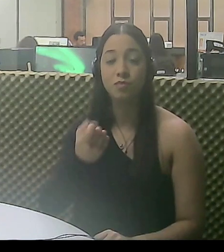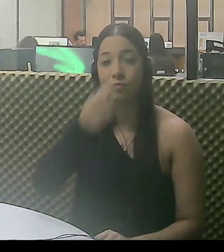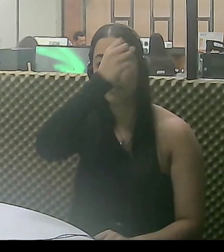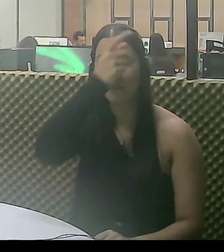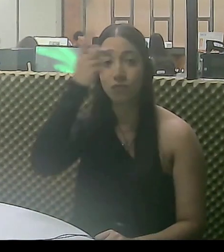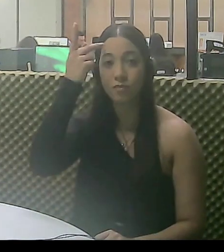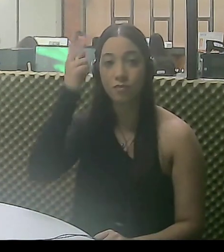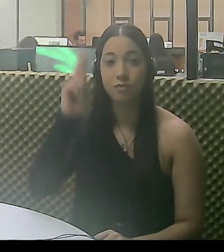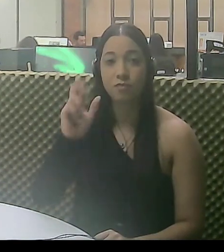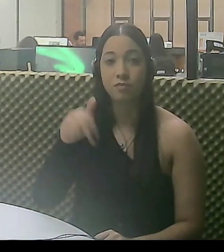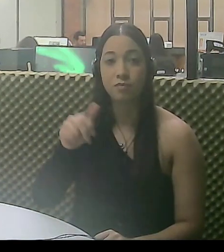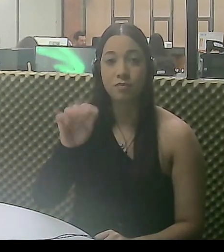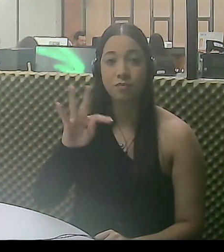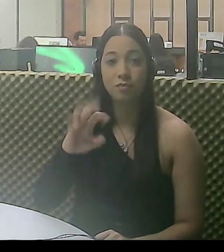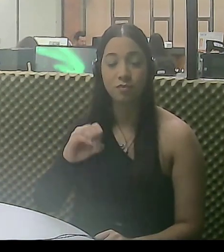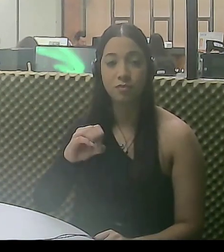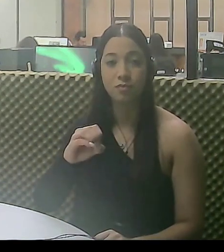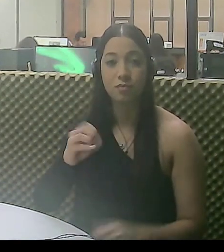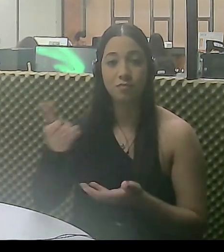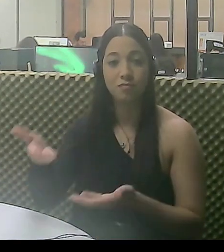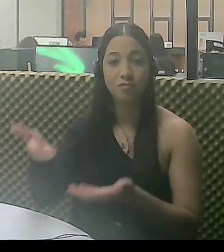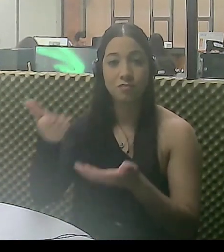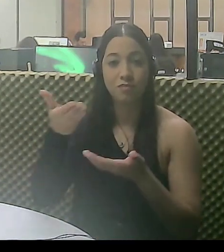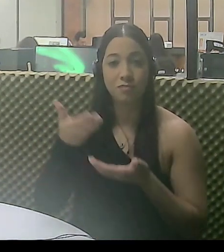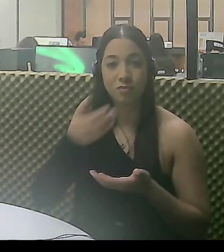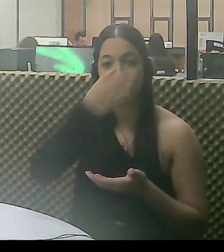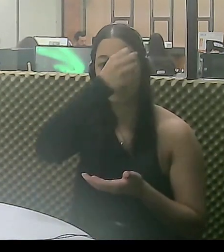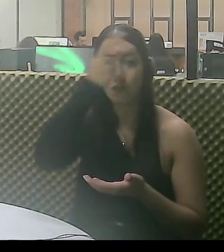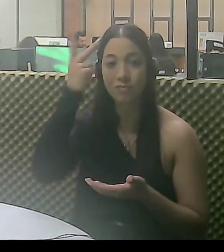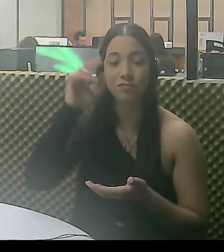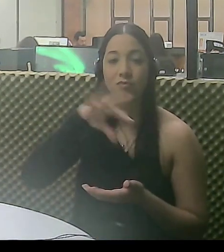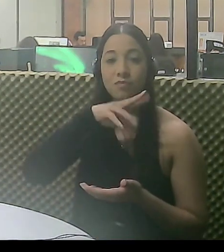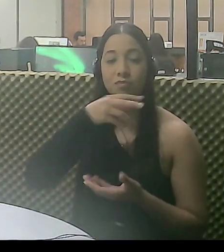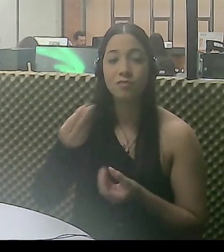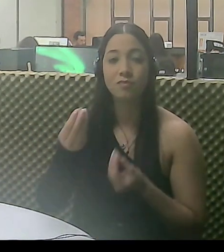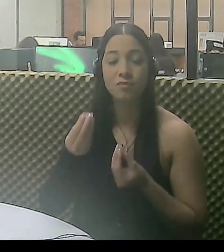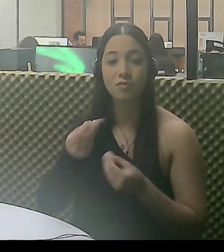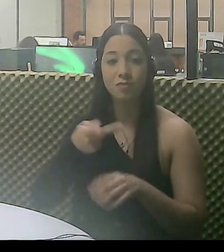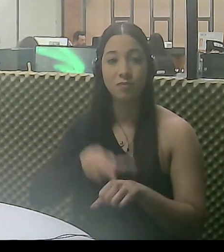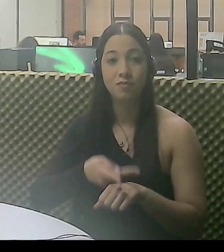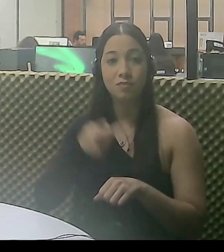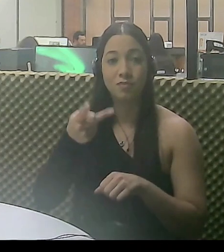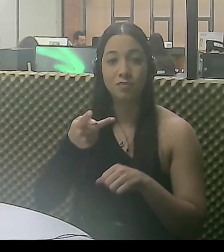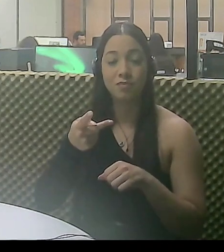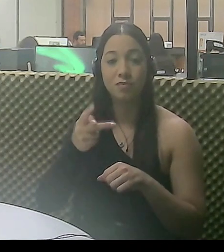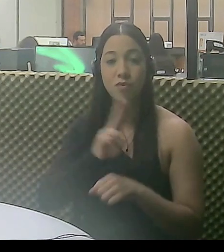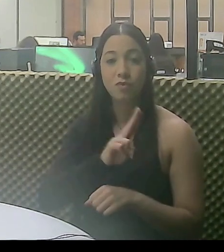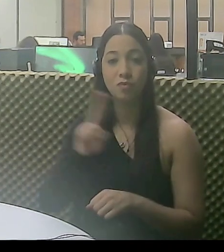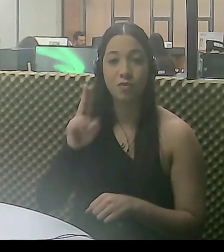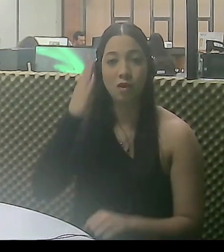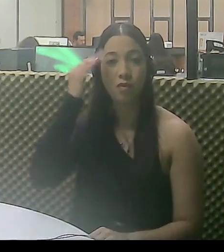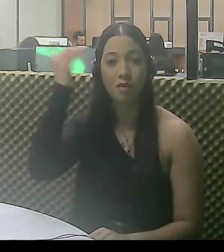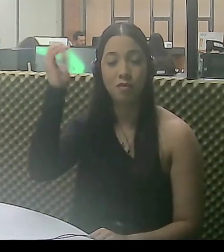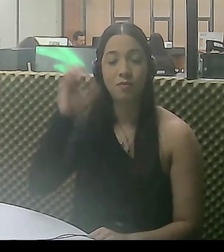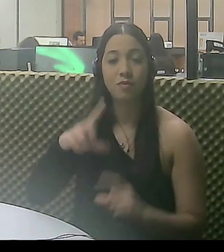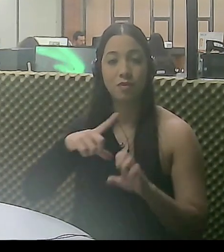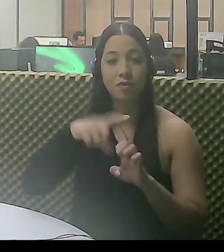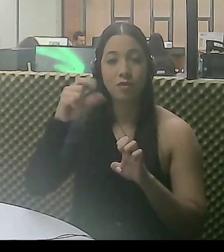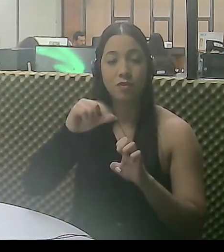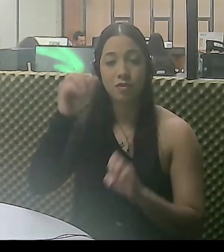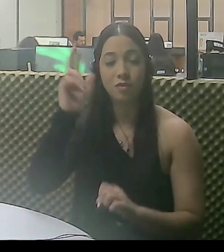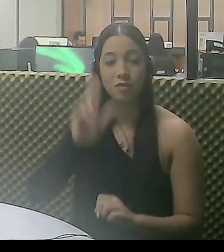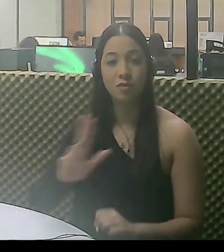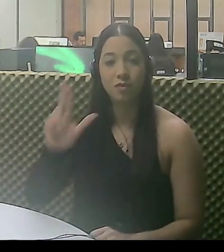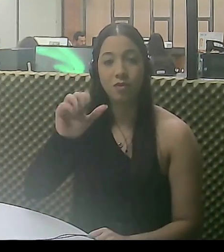Renato Freitas. Ele recebeu das mãos do prefeito Odelmo Leão a distinção que leva o nome do empresário berlandense